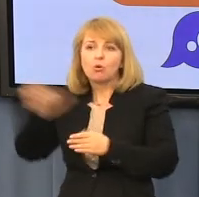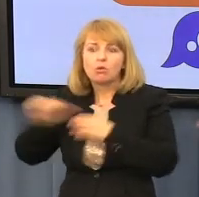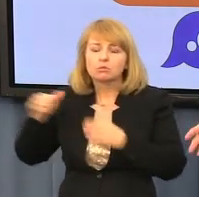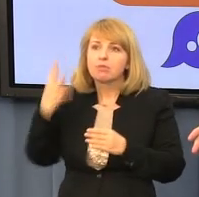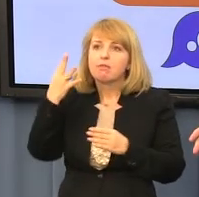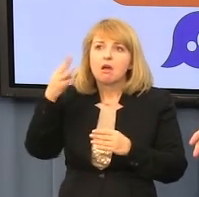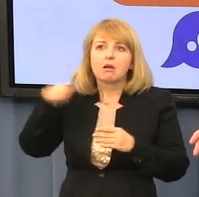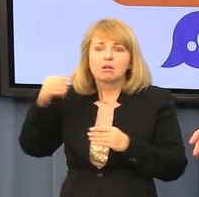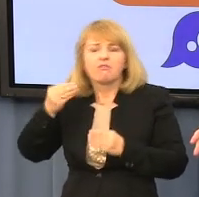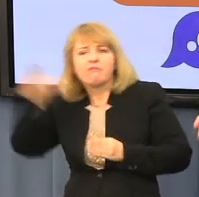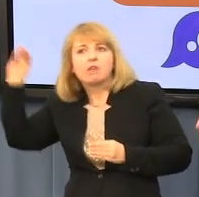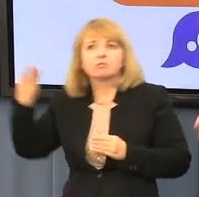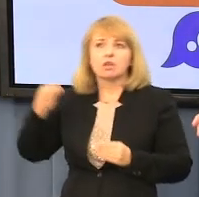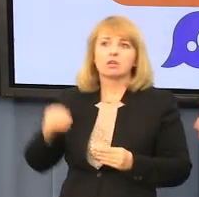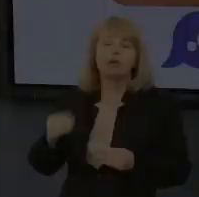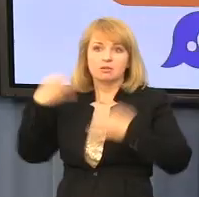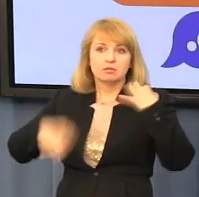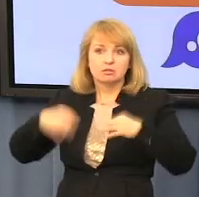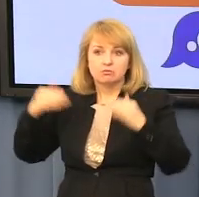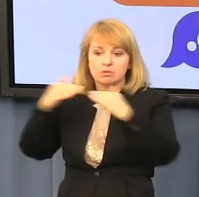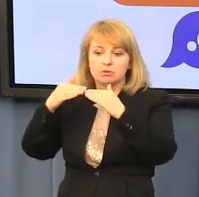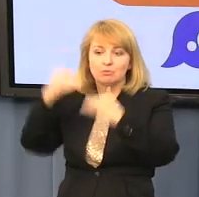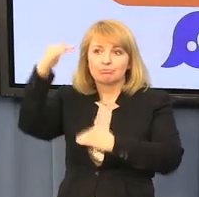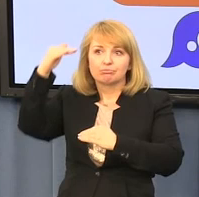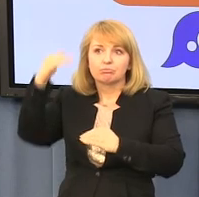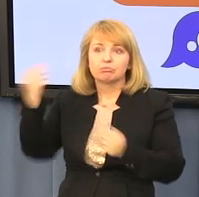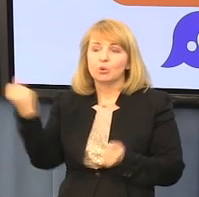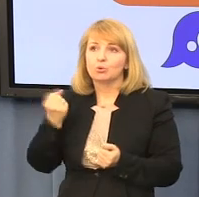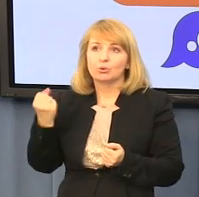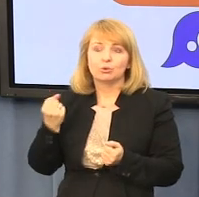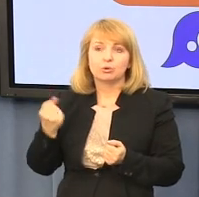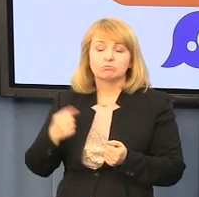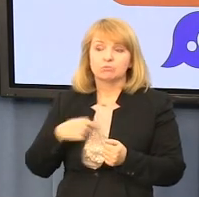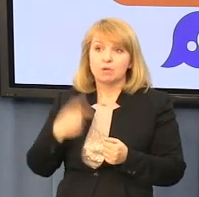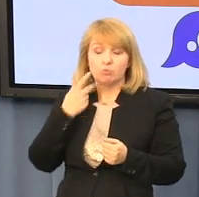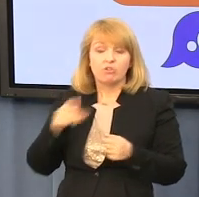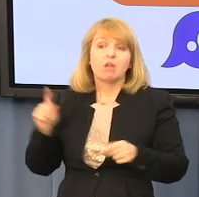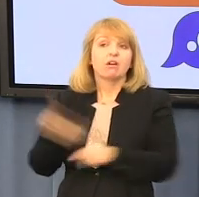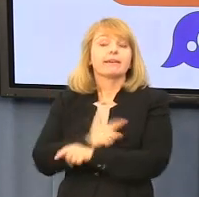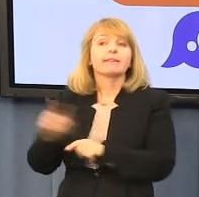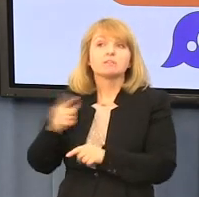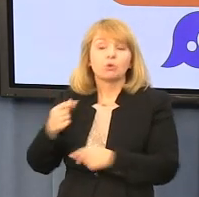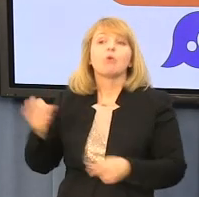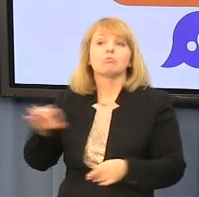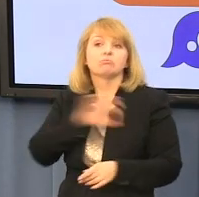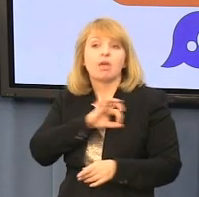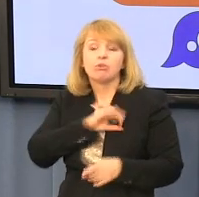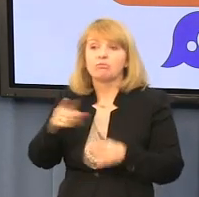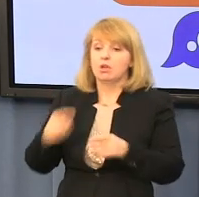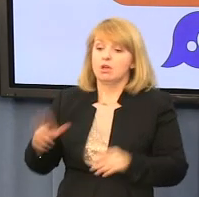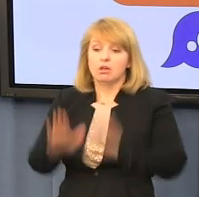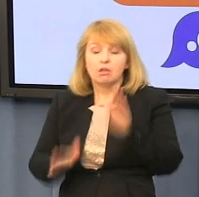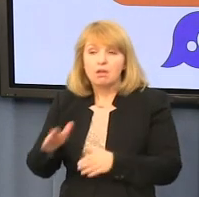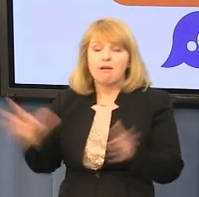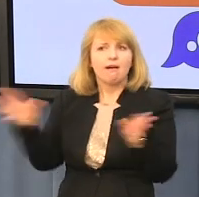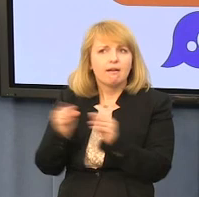pedofilii niż w polskim społeczeństwie. Takie są statystyki. Ryzyko pedofilskiej po prostu aktywności w trakcie także lekcji